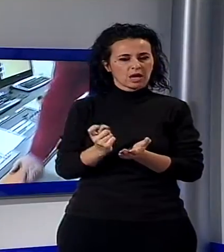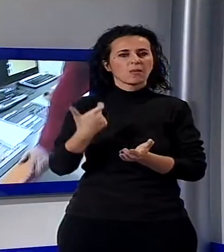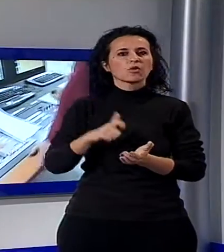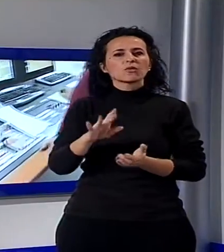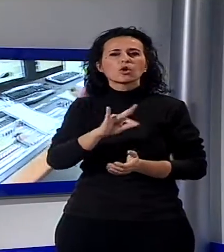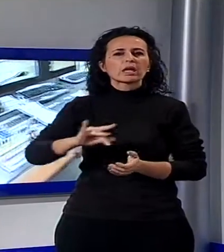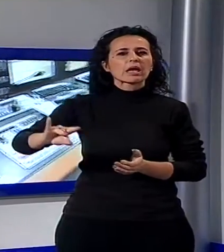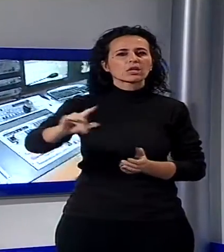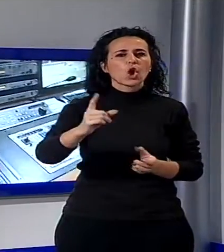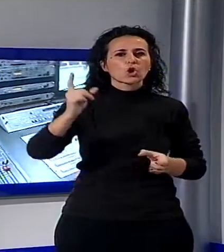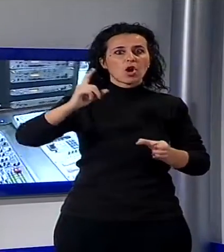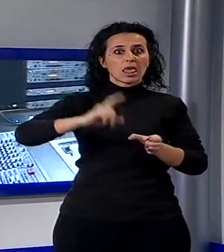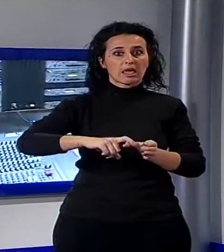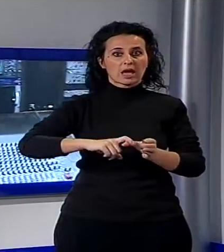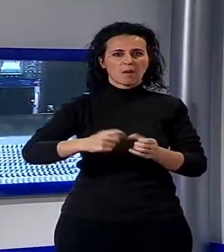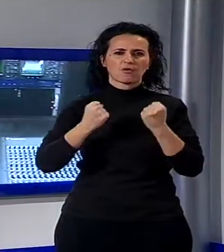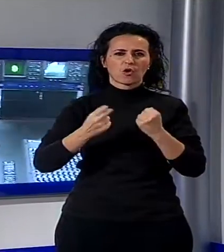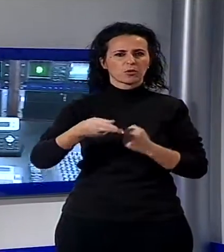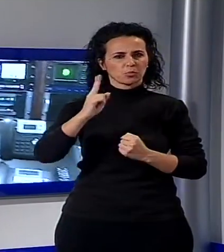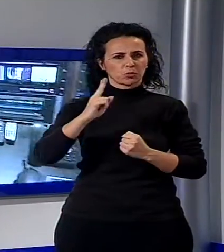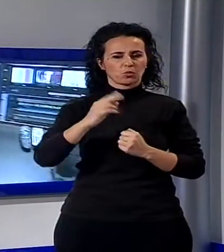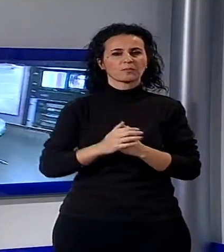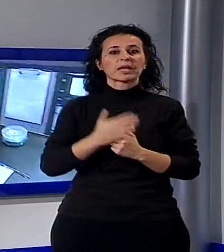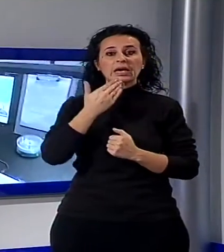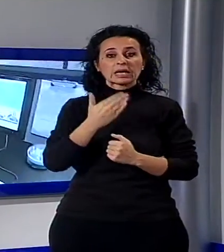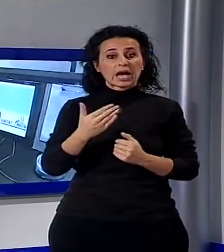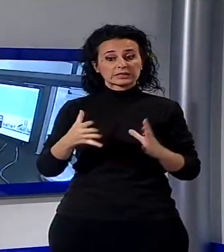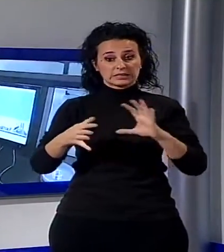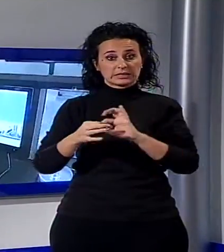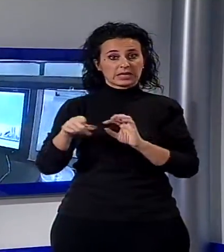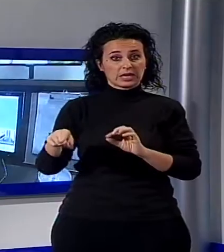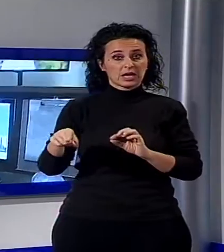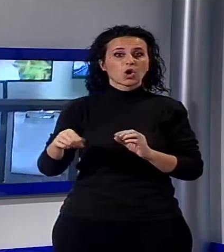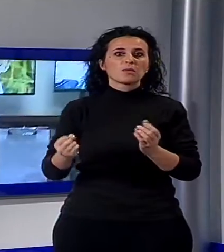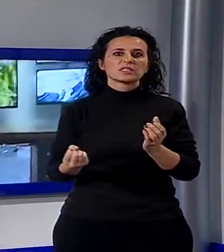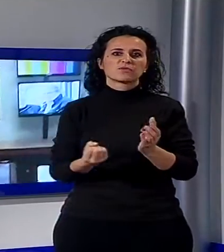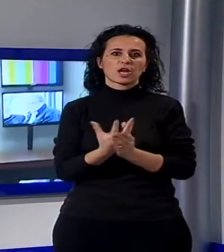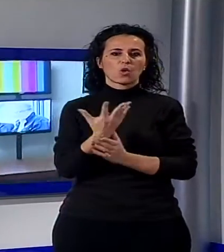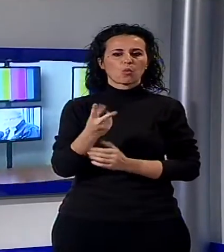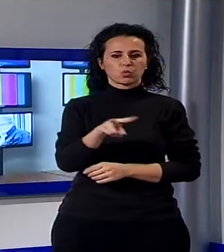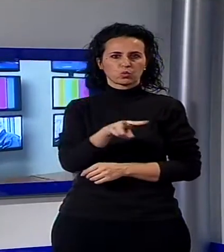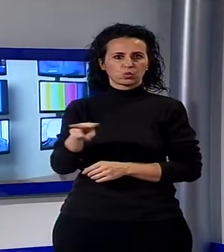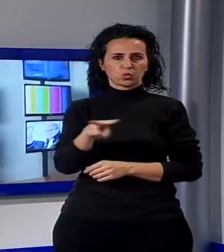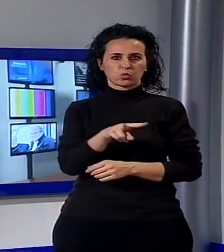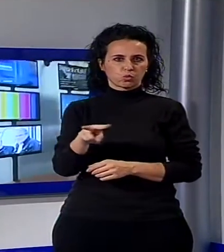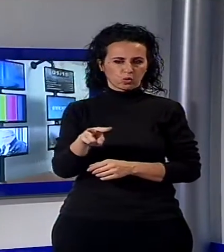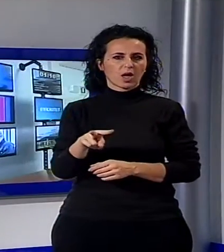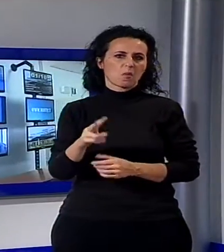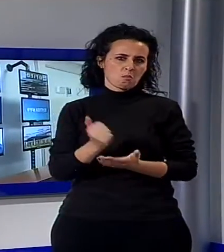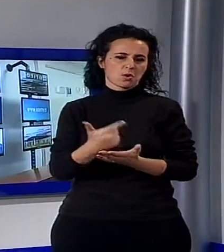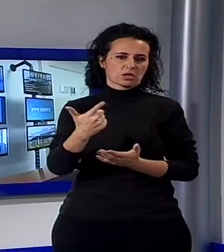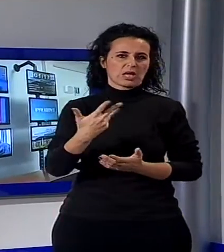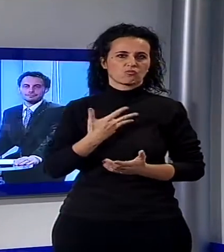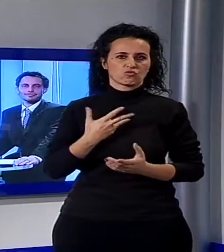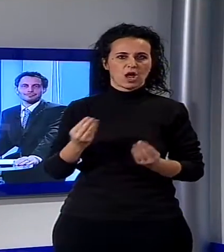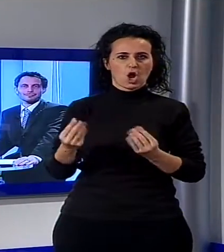territorio, in particolare nell'area della Versilia, gettando le basi per un ulteriore sviluppo dei due marchi Noi TV e Rete Versilia News.